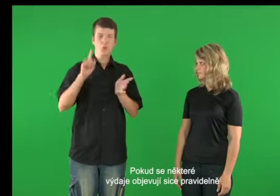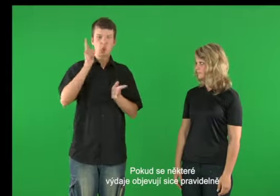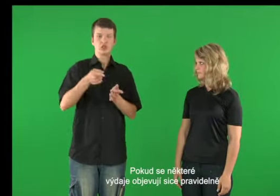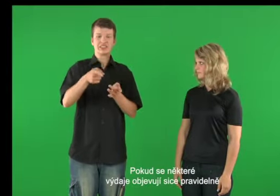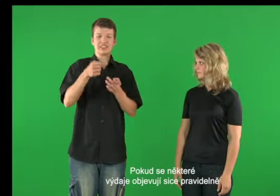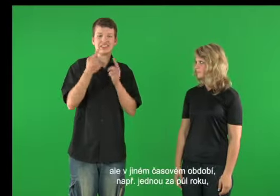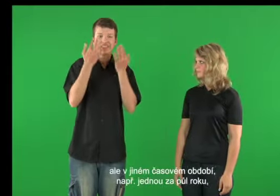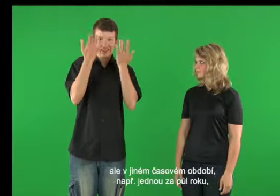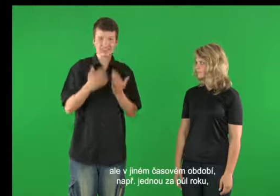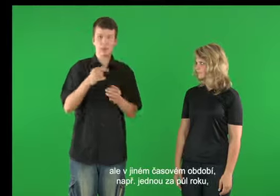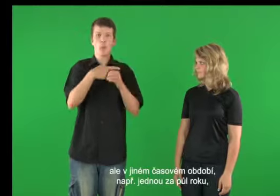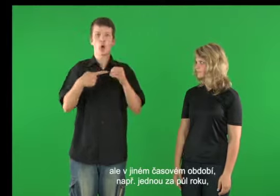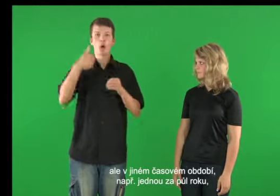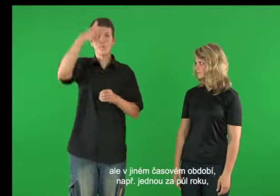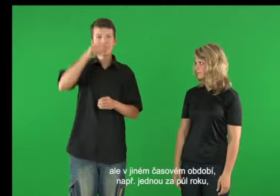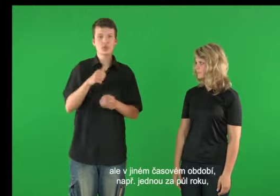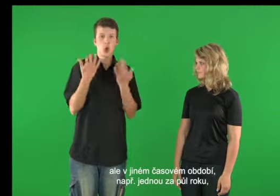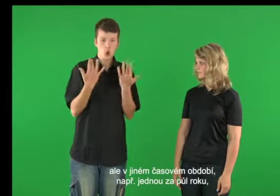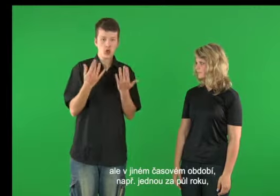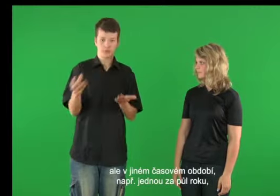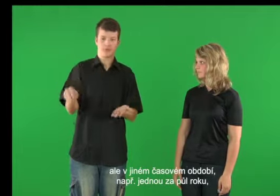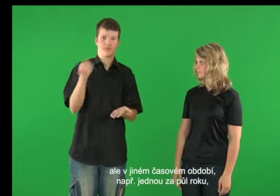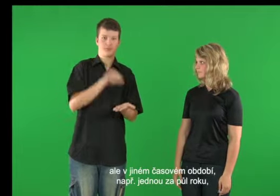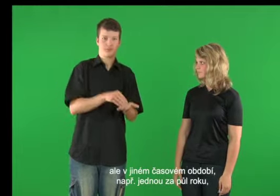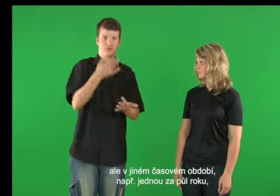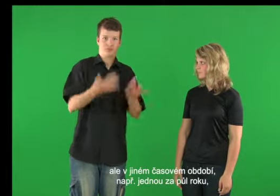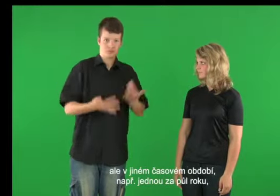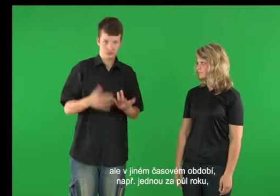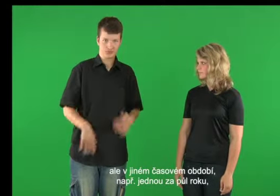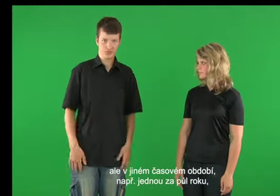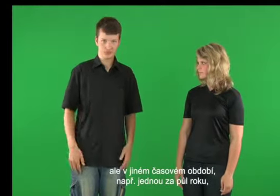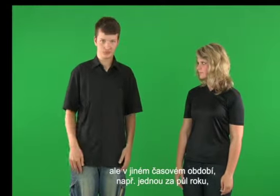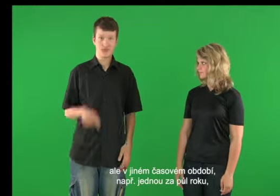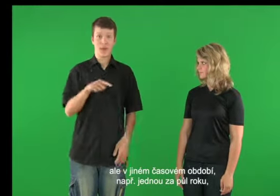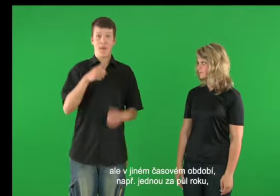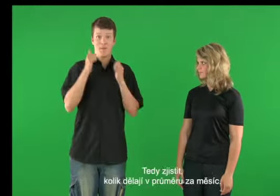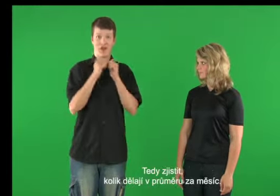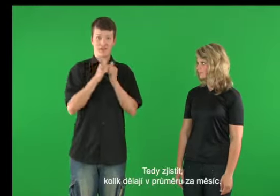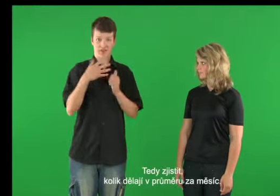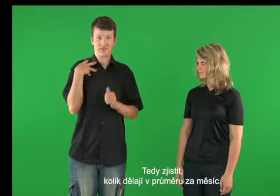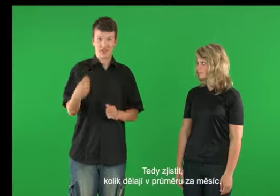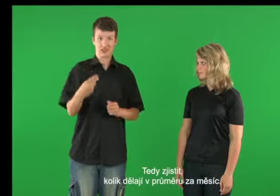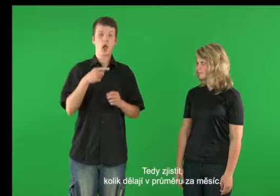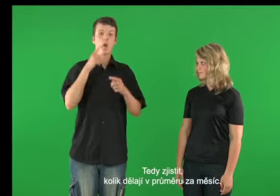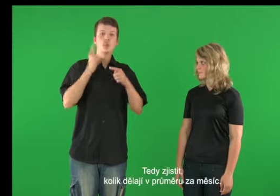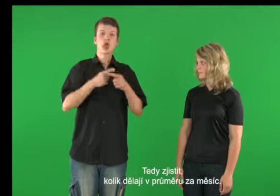pravidelně, ale v jiném časovému době, například jednou za půl roku, je nutné přepočítat, tedy zjistit, kolik dělají v průměru za měsíc.